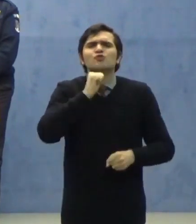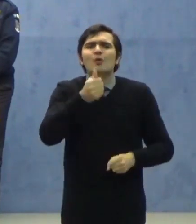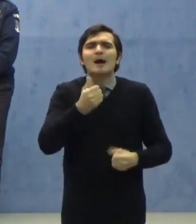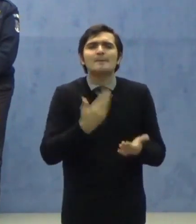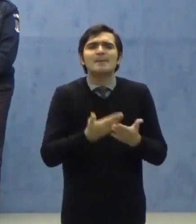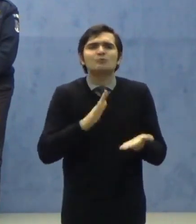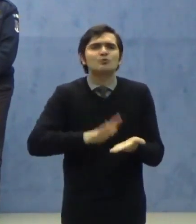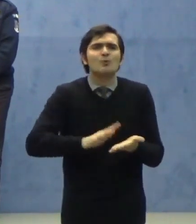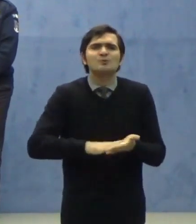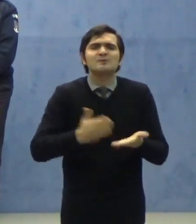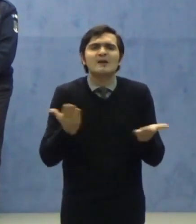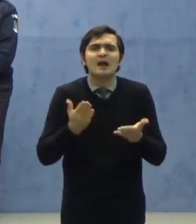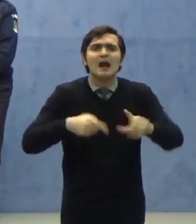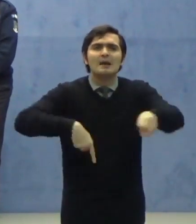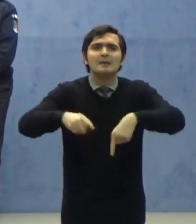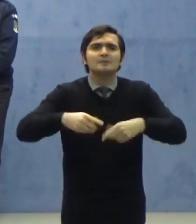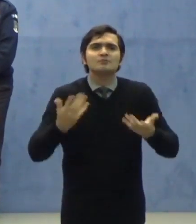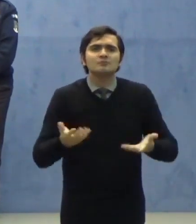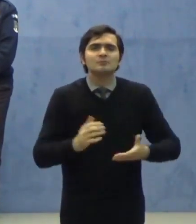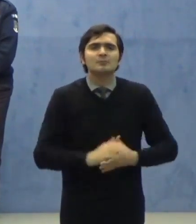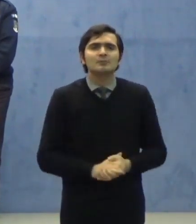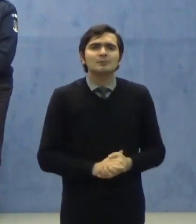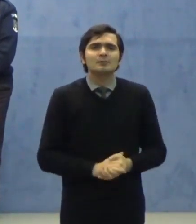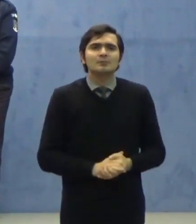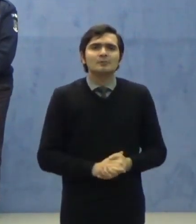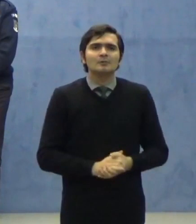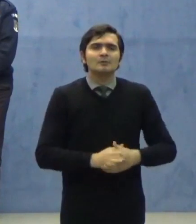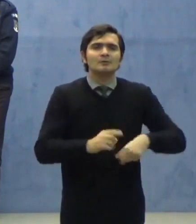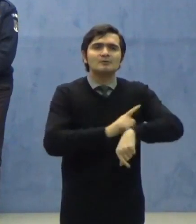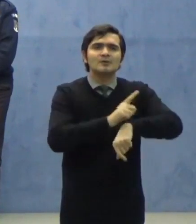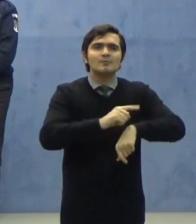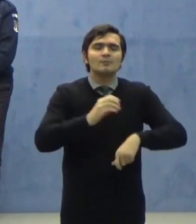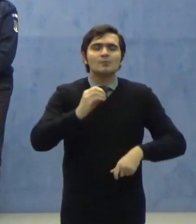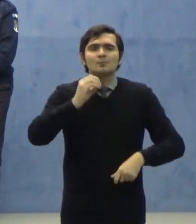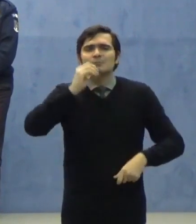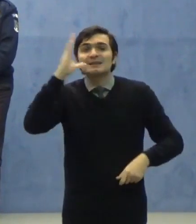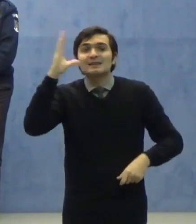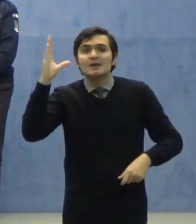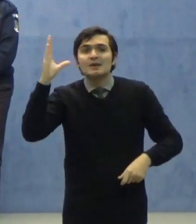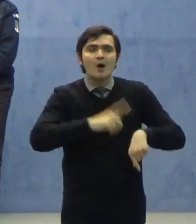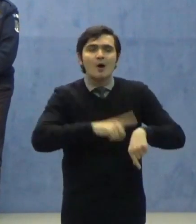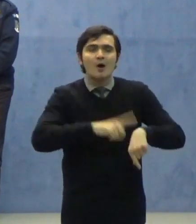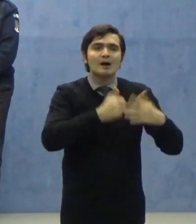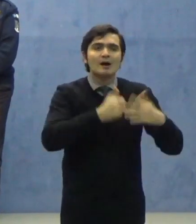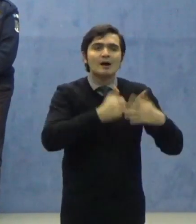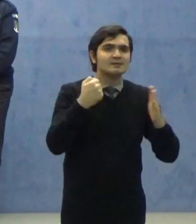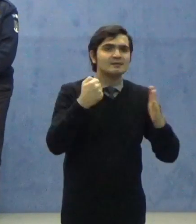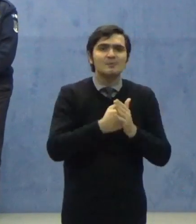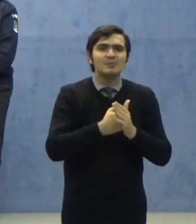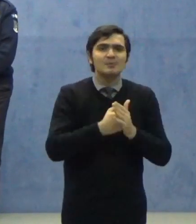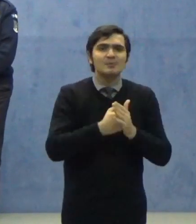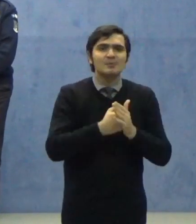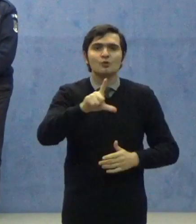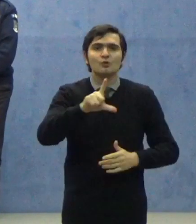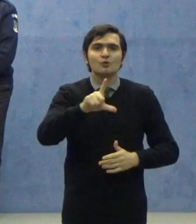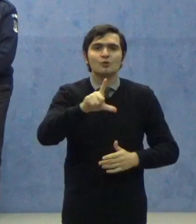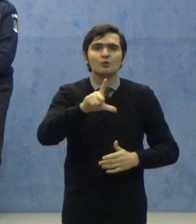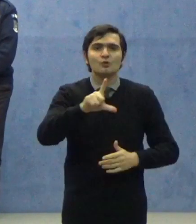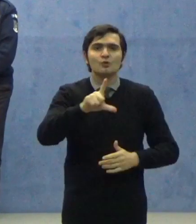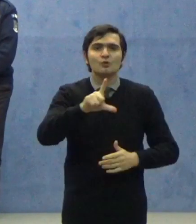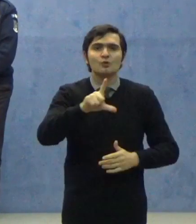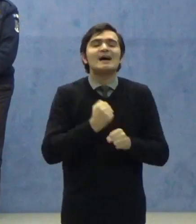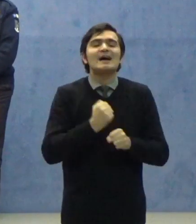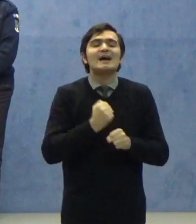motive. Așadar, pe timp de zi, între ora 6 dimineața și 22, facem